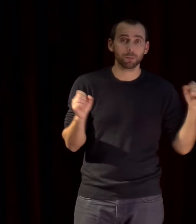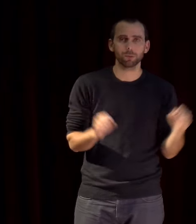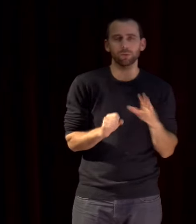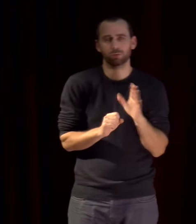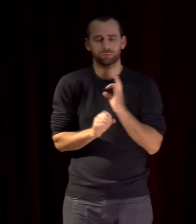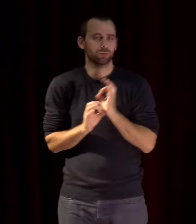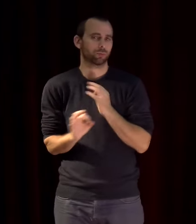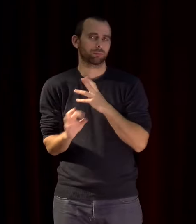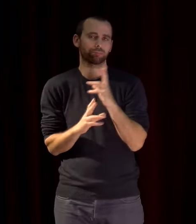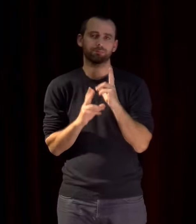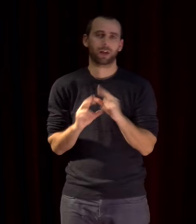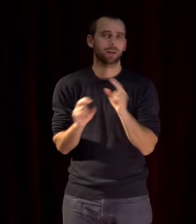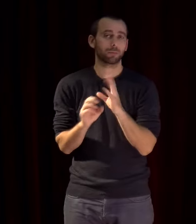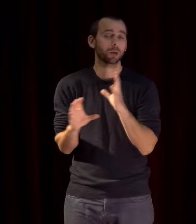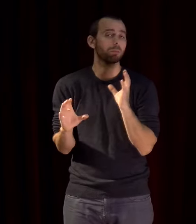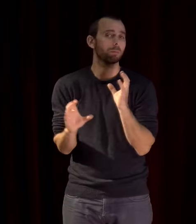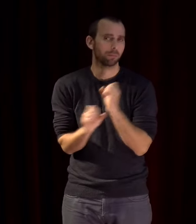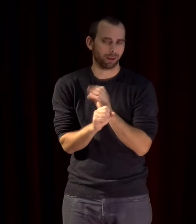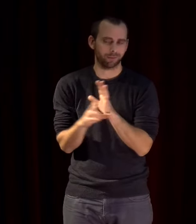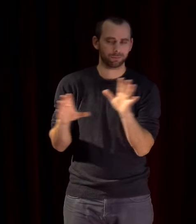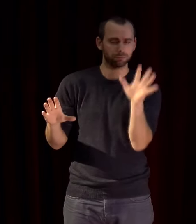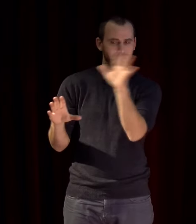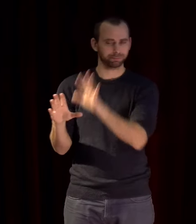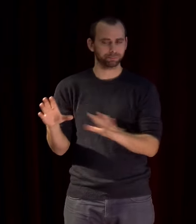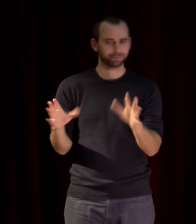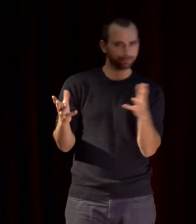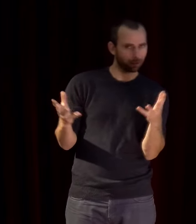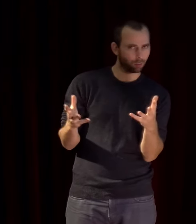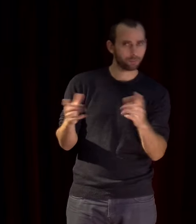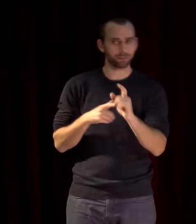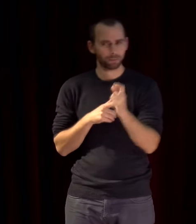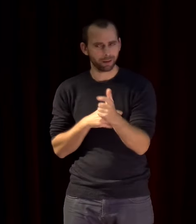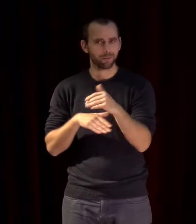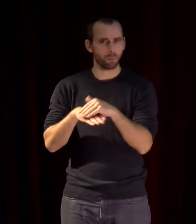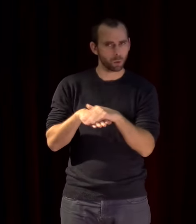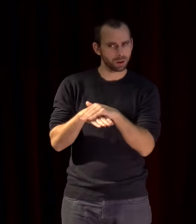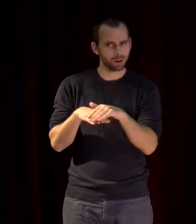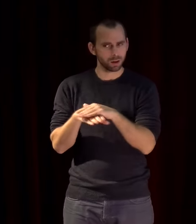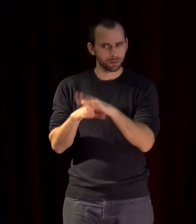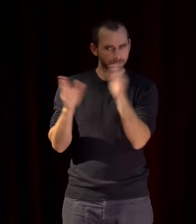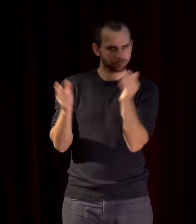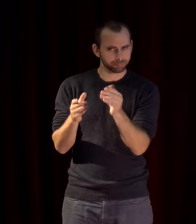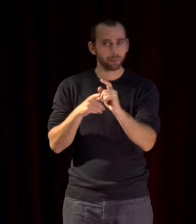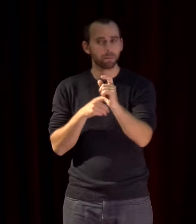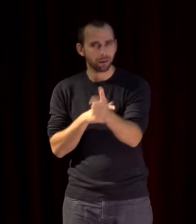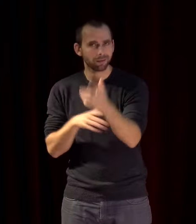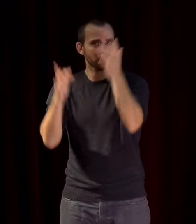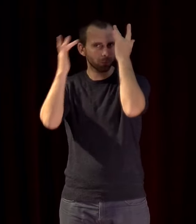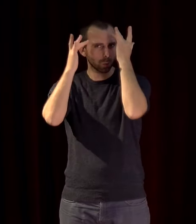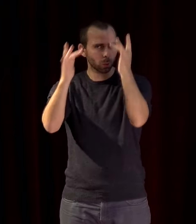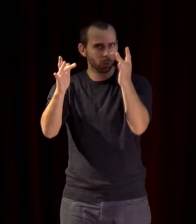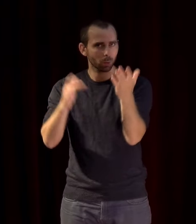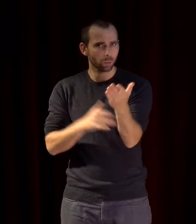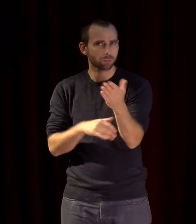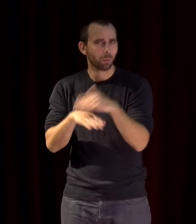d'aborder des éléments plus politiques d'un côté et puis en finale sur les questions culturelles et de